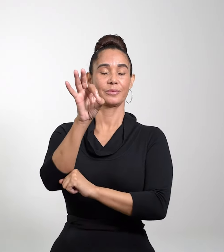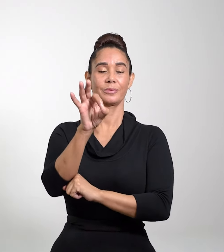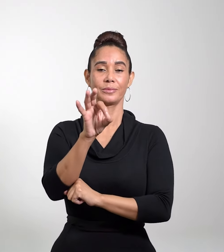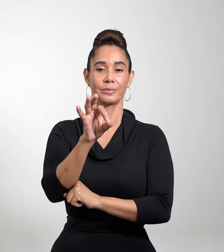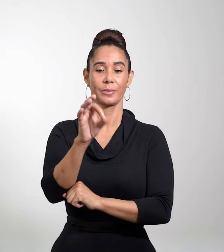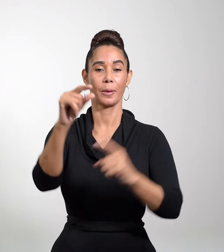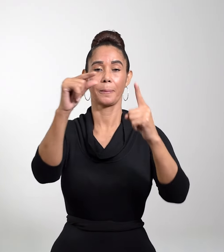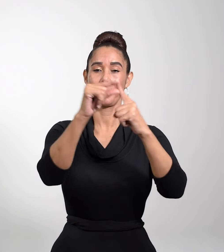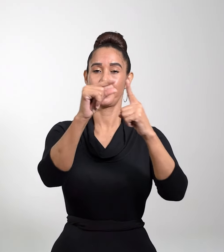Palabra del Señor